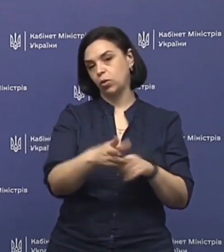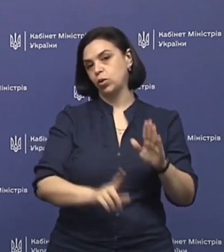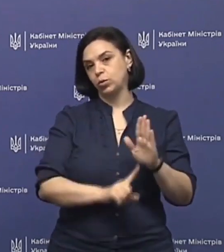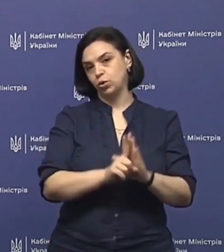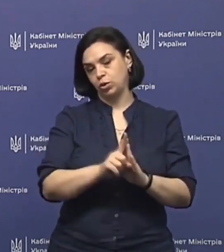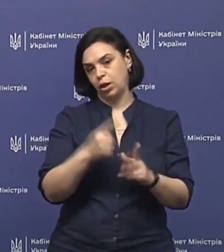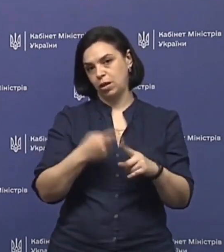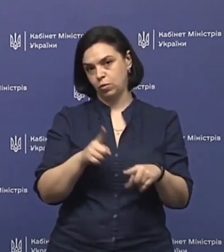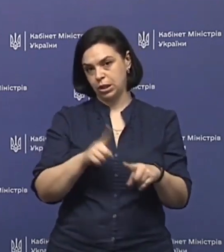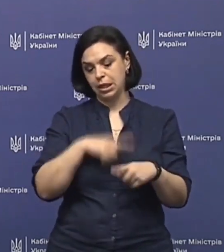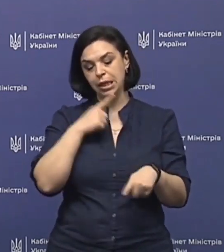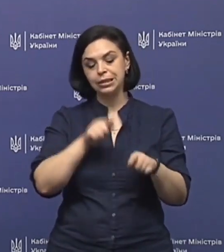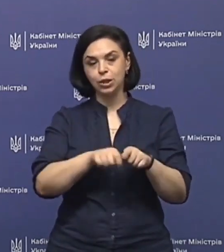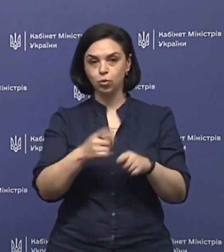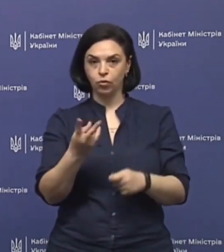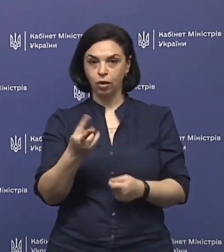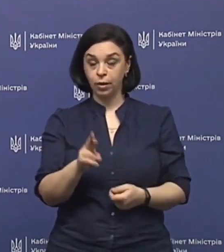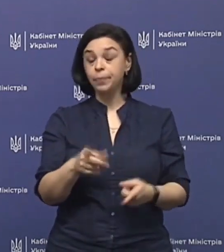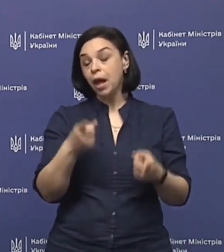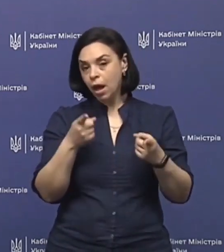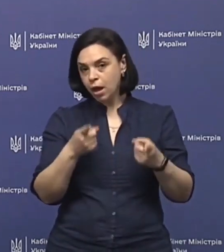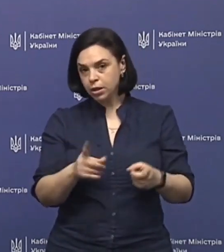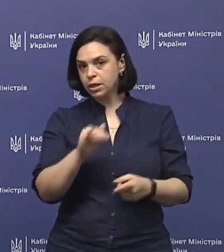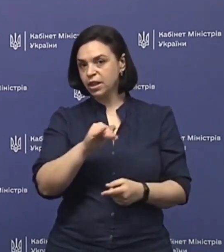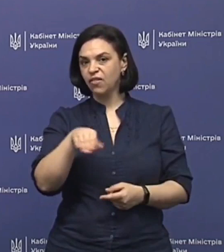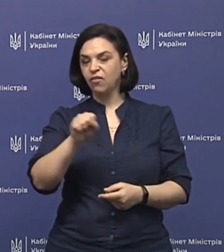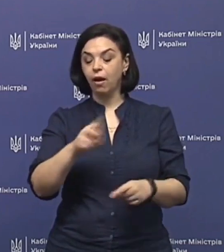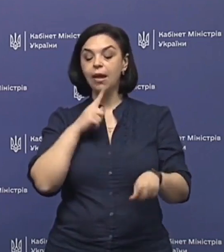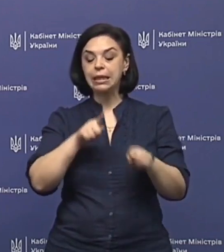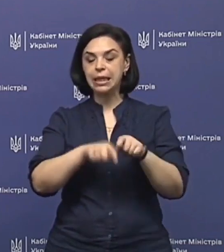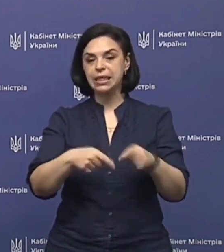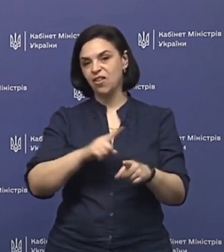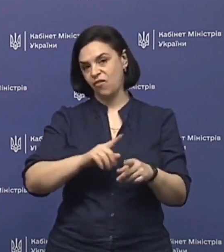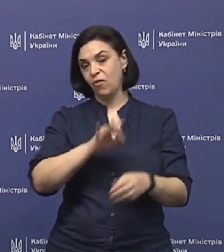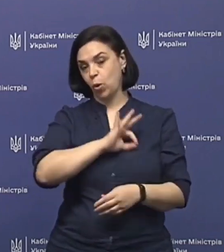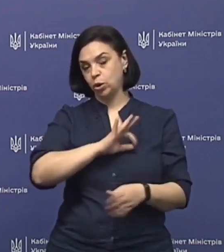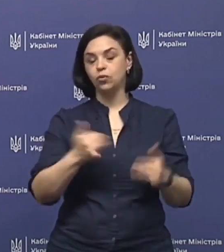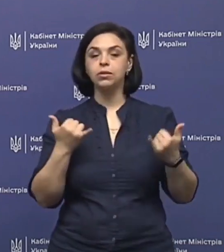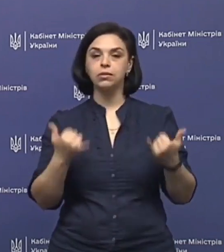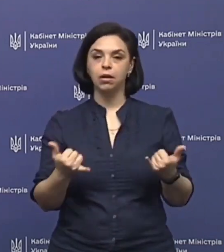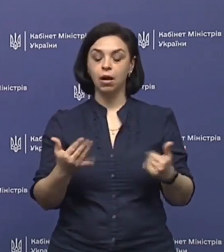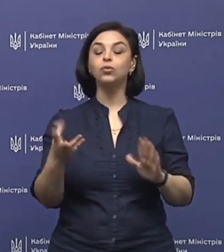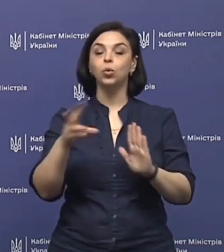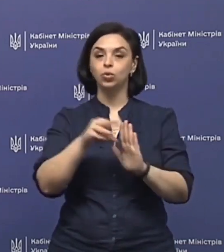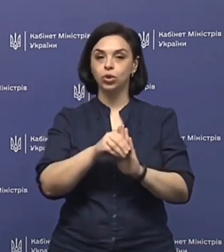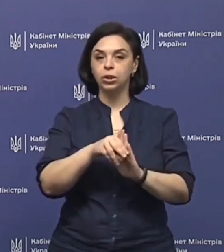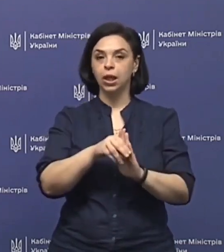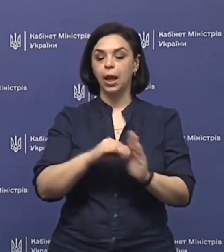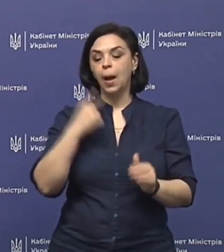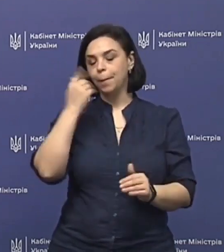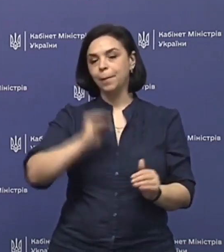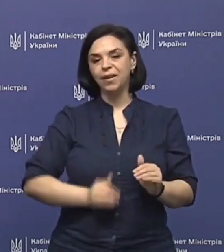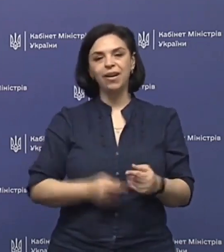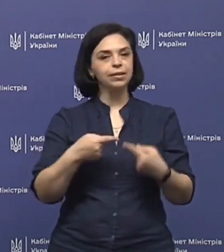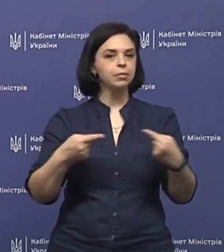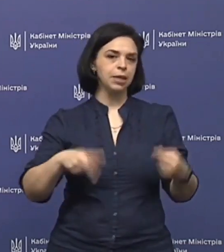розпочинаємо це тестування. Дійсно, ІФА-тести використовуються зараз, в тому числі, в приватними